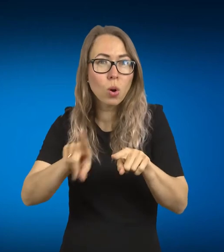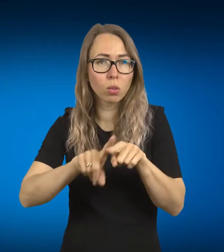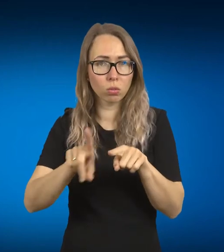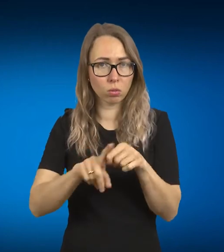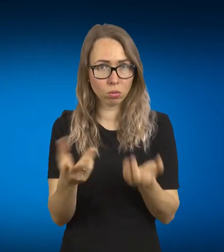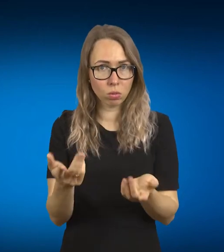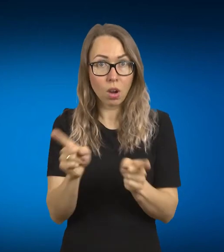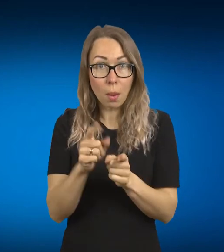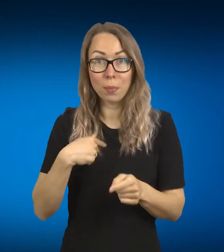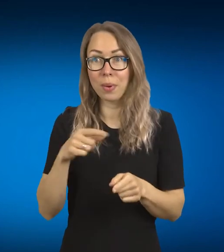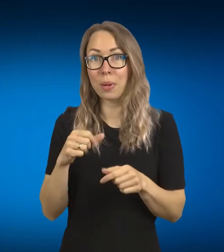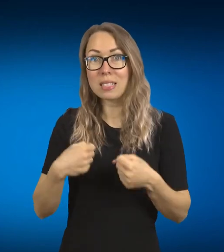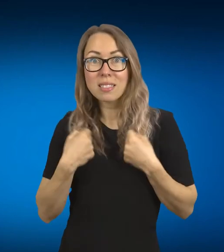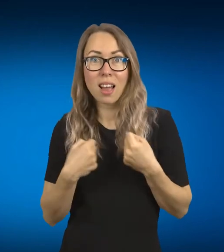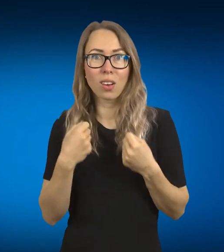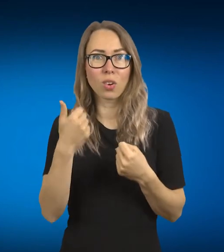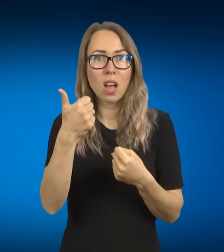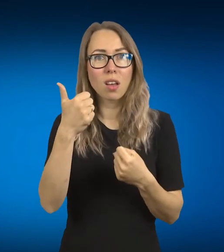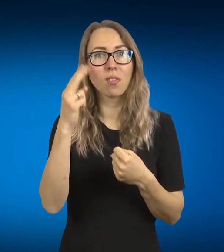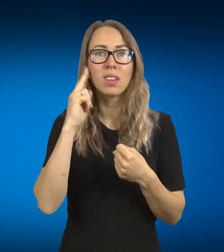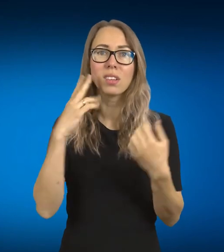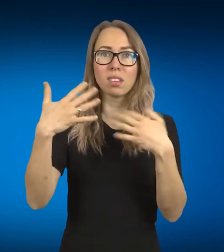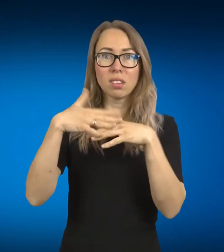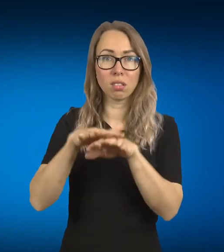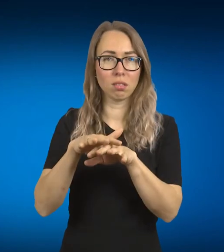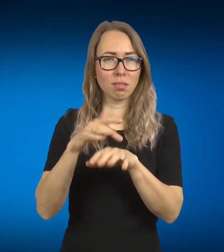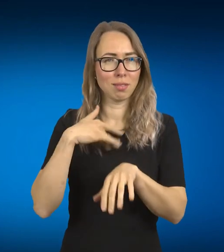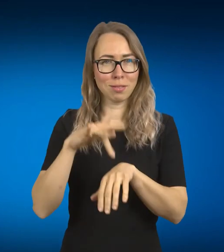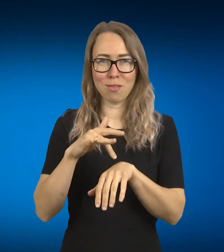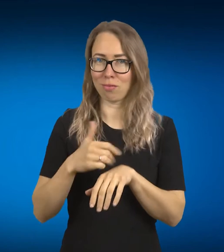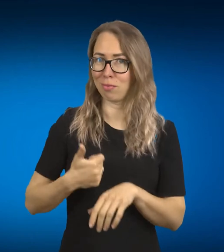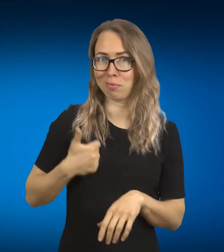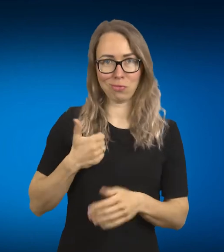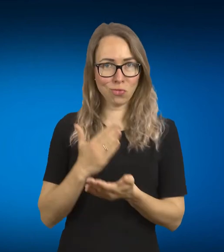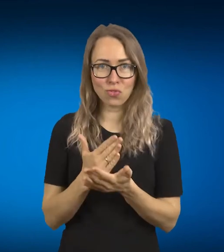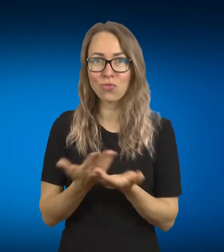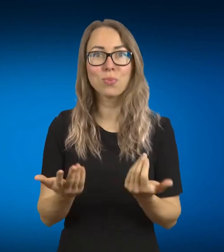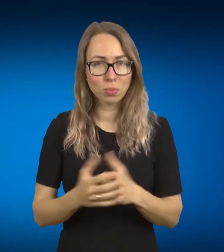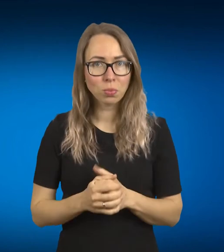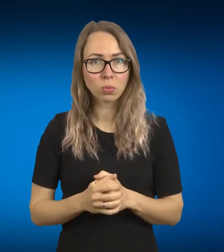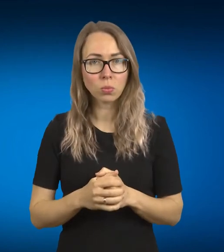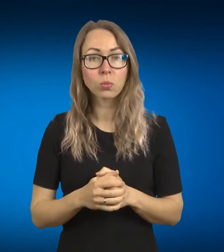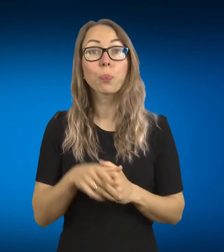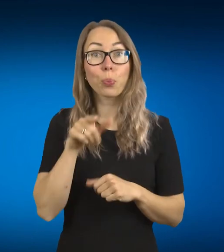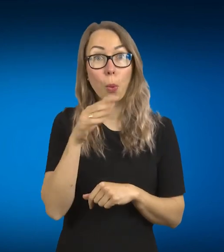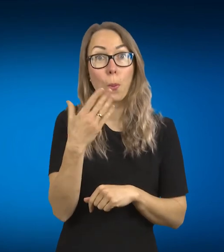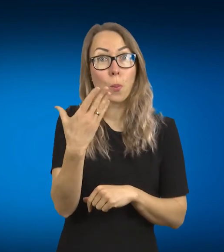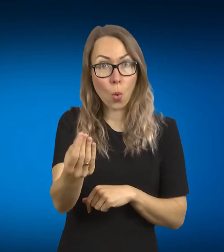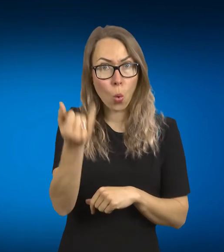populiarinimo, gestų kalvos, tai yra labai smagu, jau čia didelis laimėjimas. Tai tavo pati idėja ir buvo per